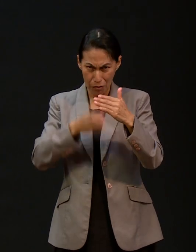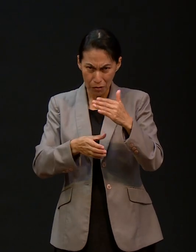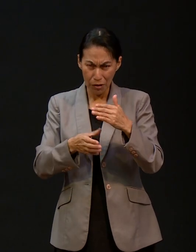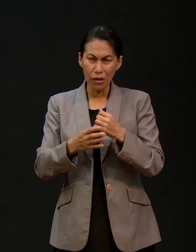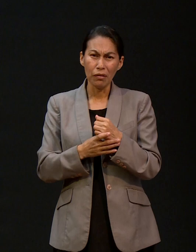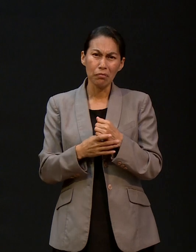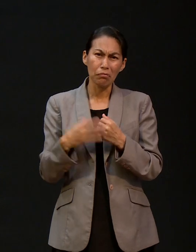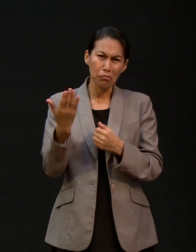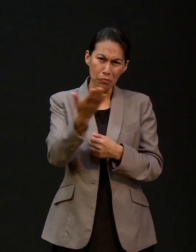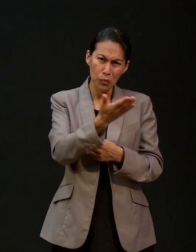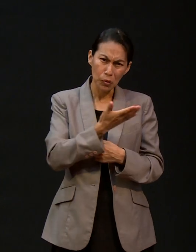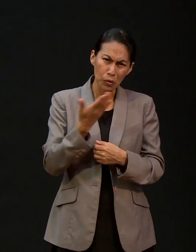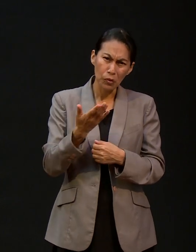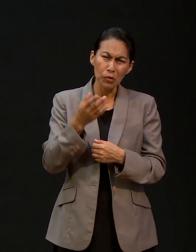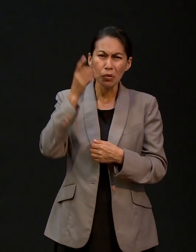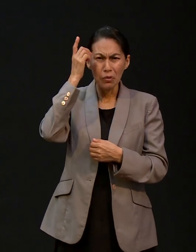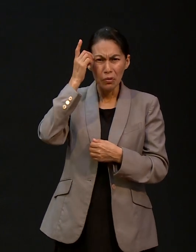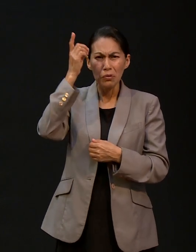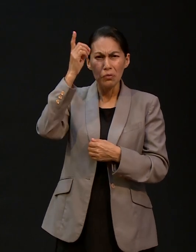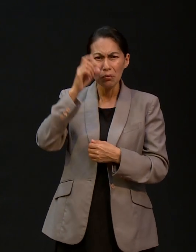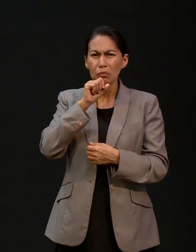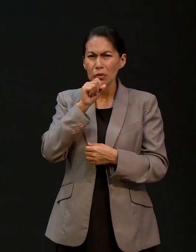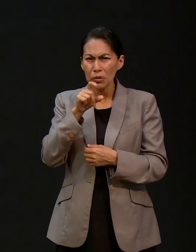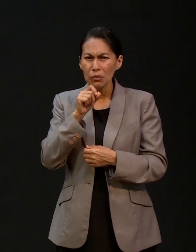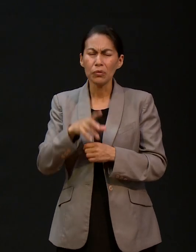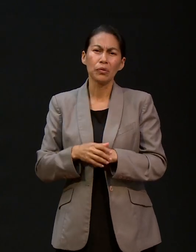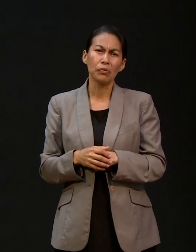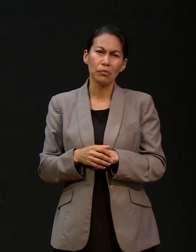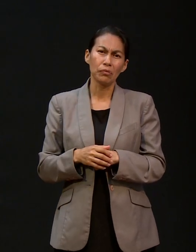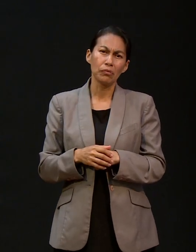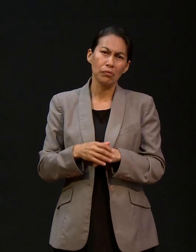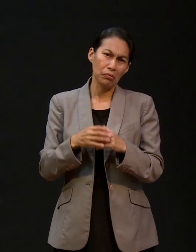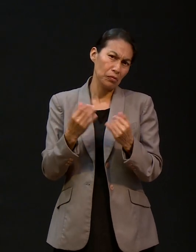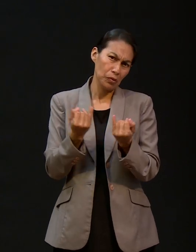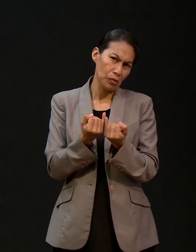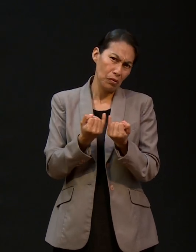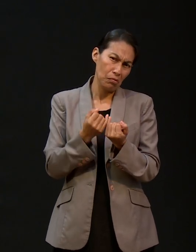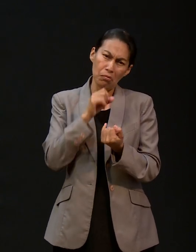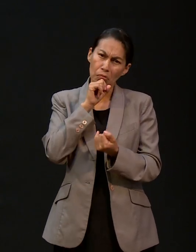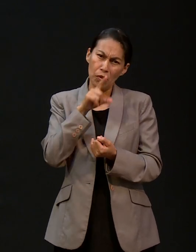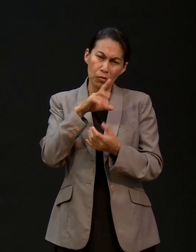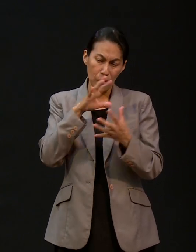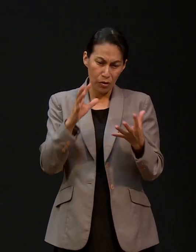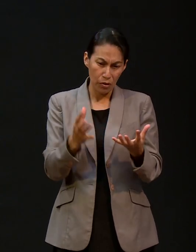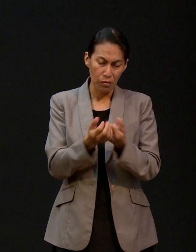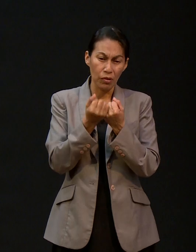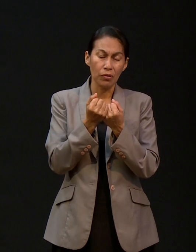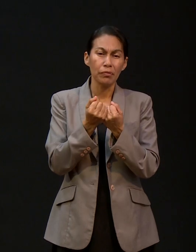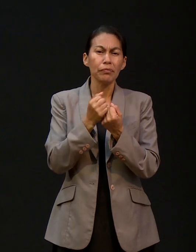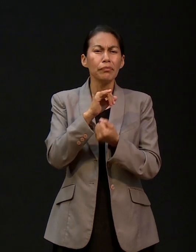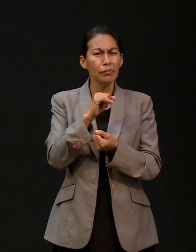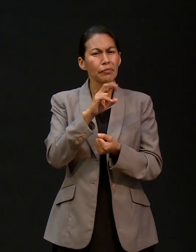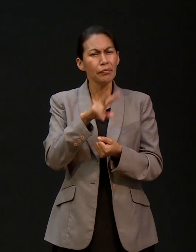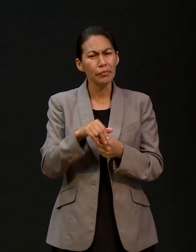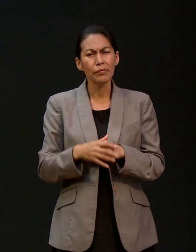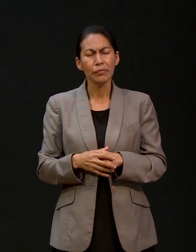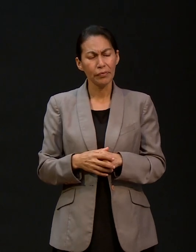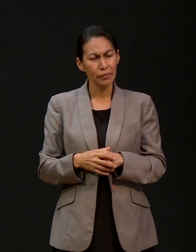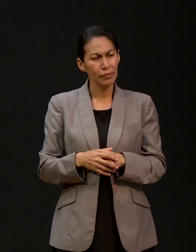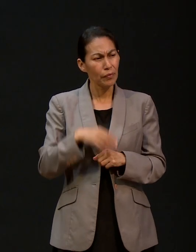a la fe católica, a la cual todos tenemos a un mismo Dios. Todos tenemos una misma palabra y un mismo Salvador. Así es. Hay un